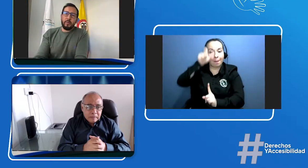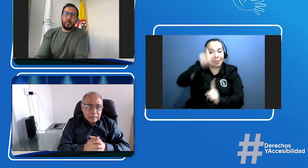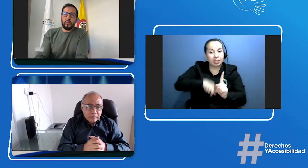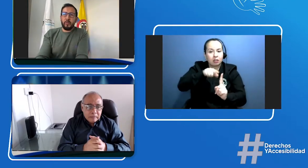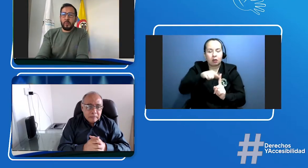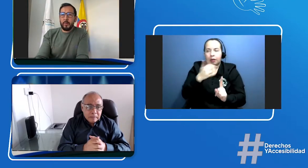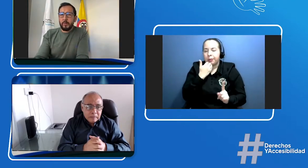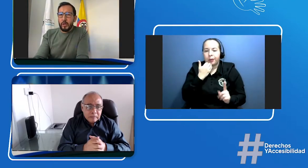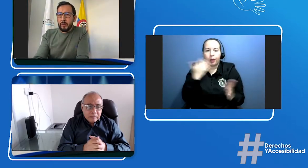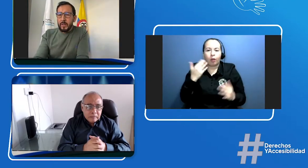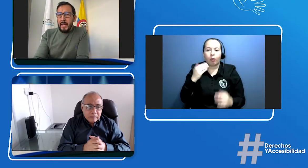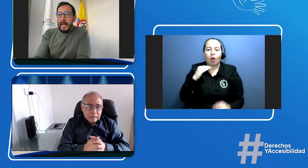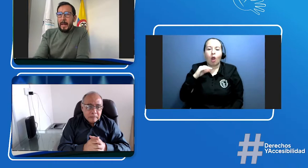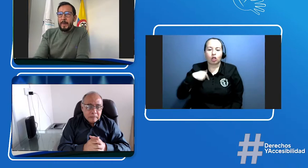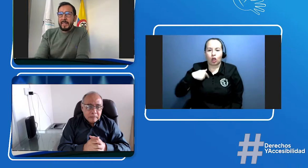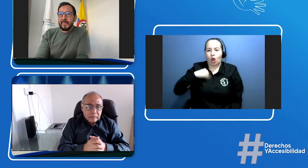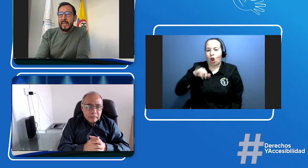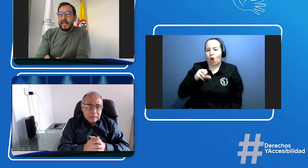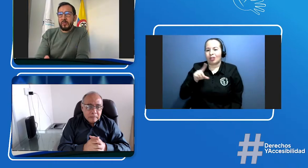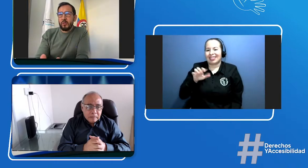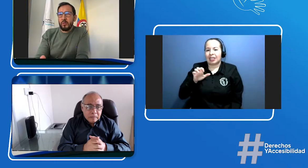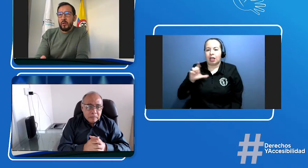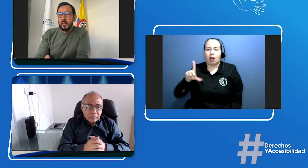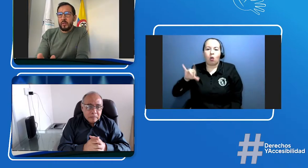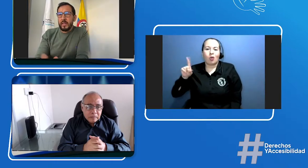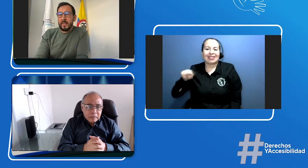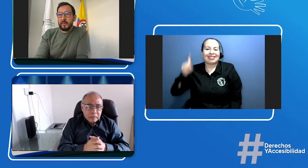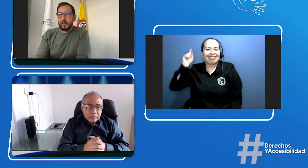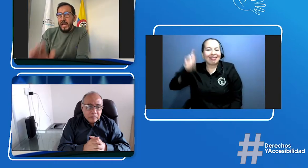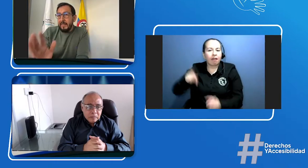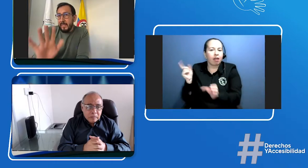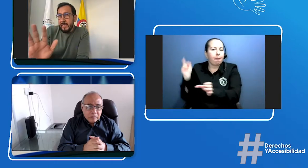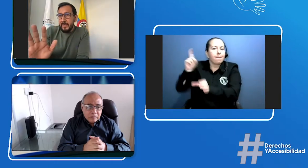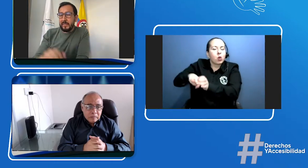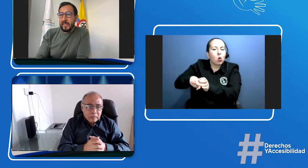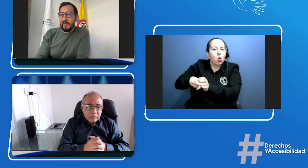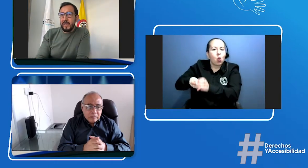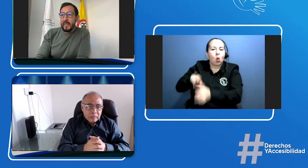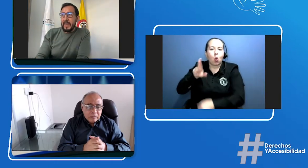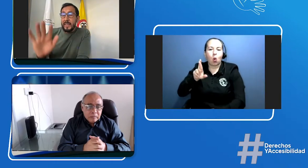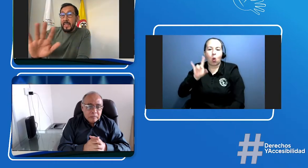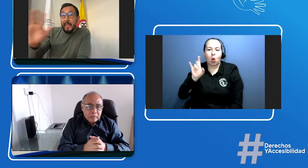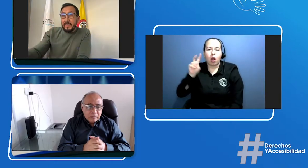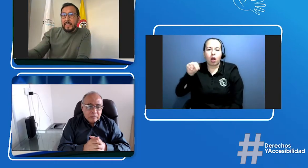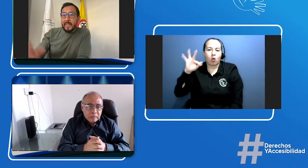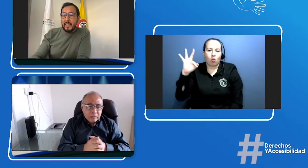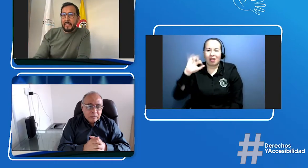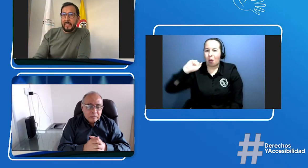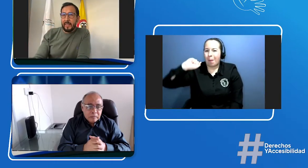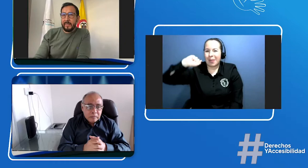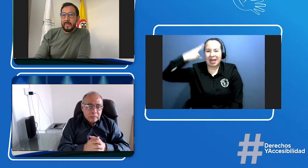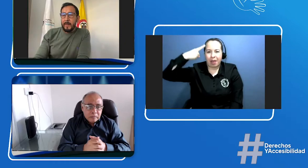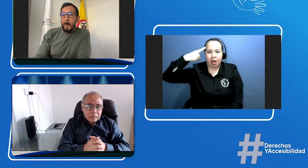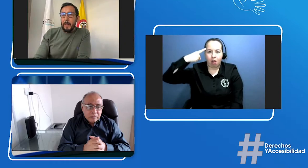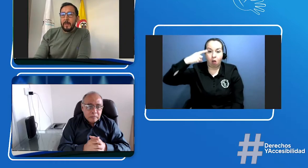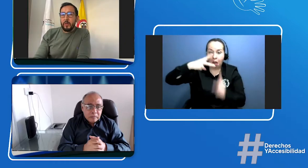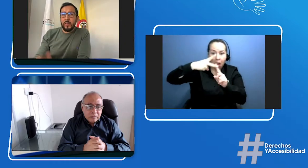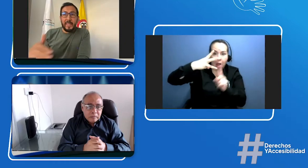José Luis López Molano, aparezca en el Registro Único Nacional de Tránsito, antes de irse al CRC y antes de irse al CRC. Entonces, en